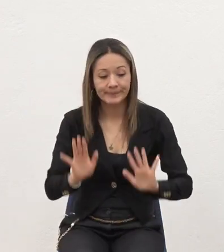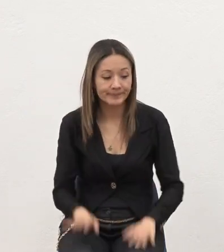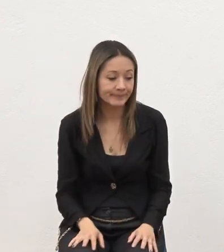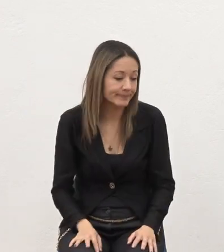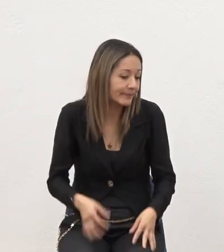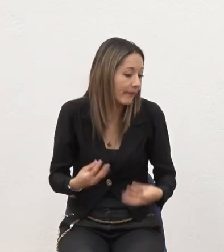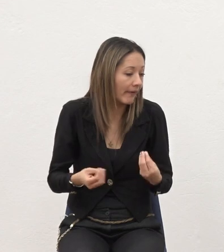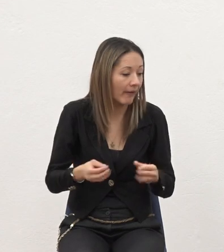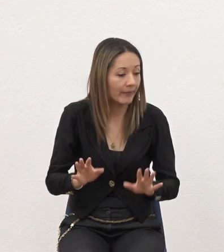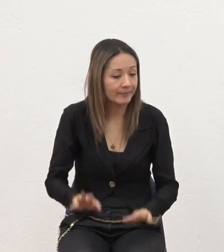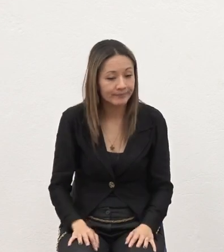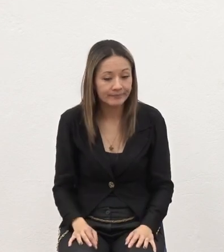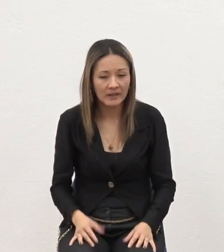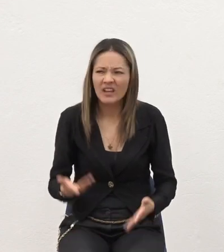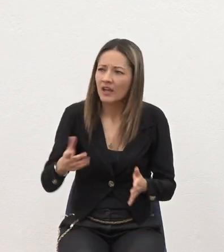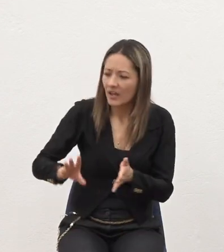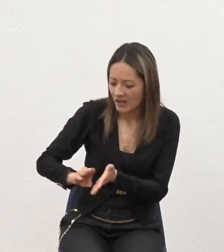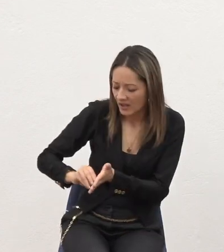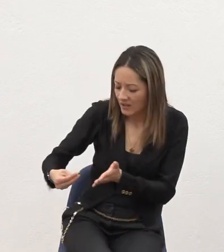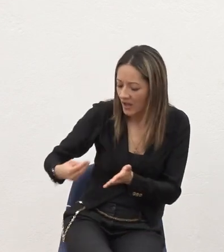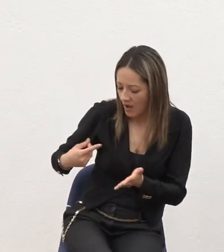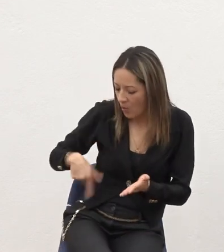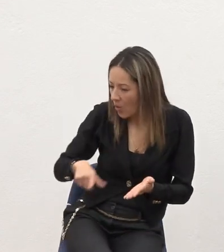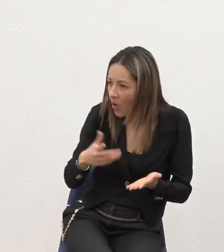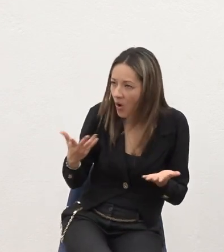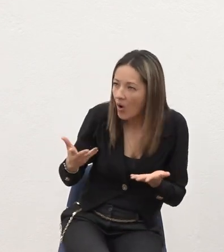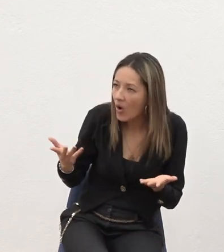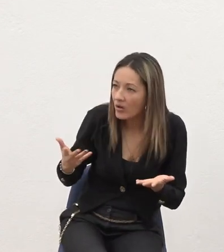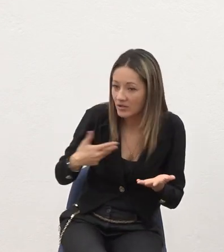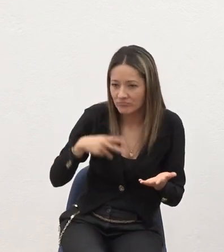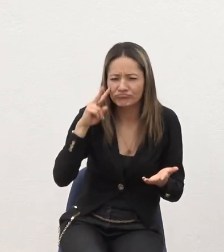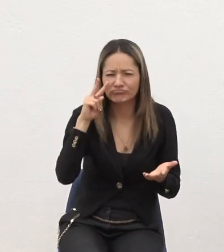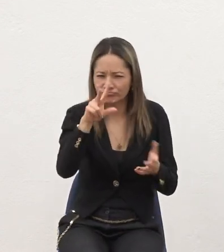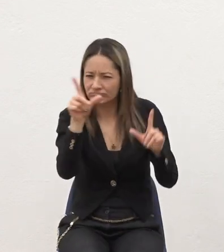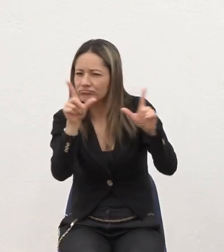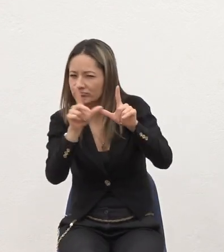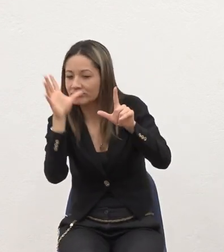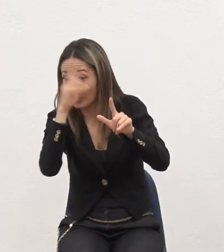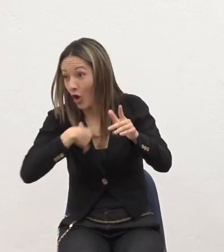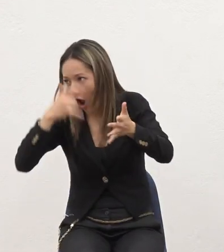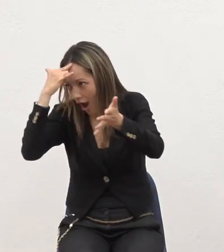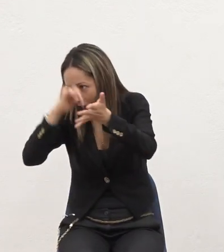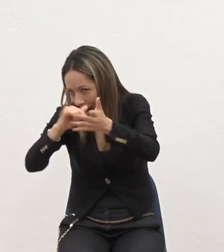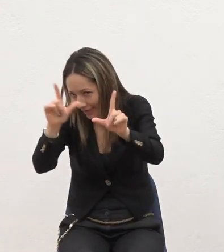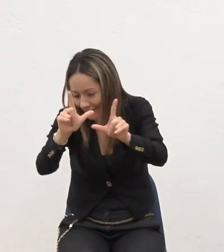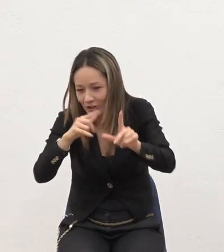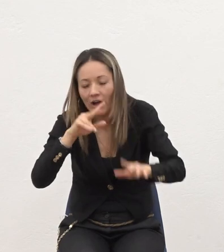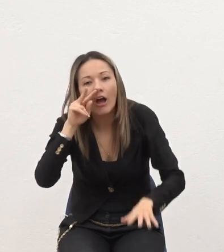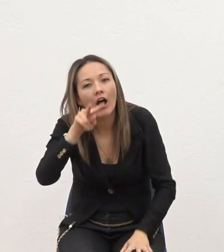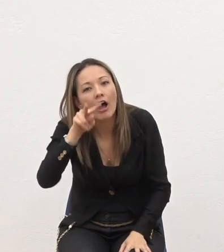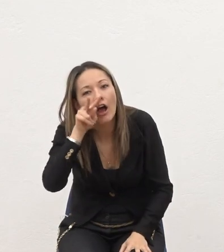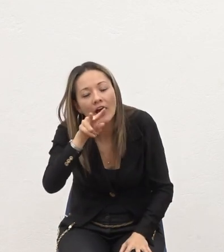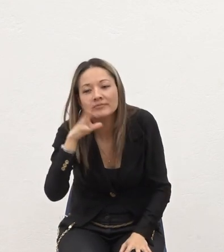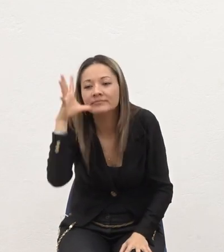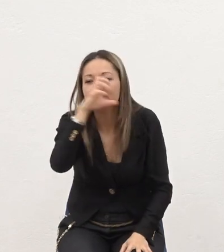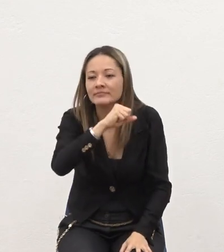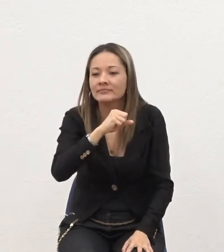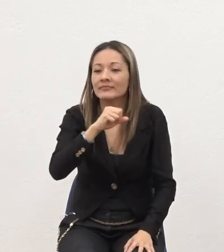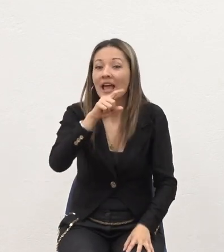El injerto ¿De dónde va a ser? Pues lo que yo veía en televisión Porque como yo les decía Yo le creía todo al televisor Entonces El injerto Yo dije